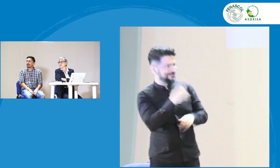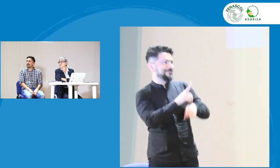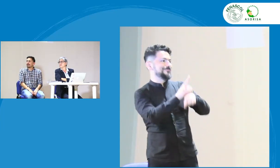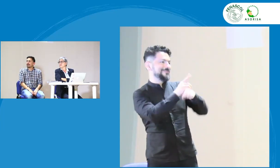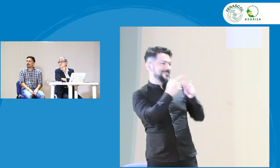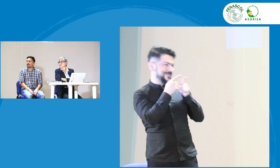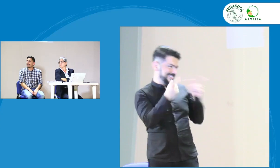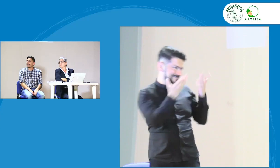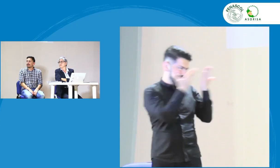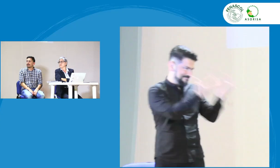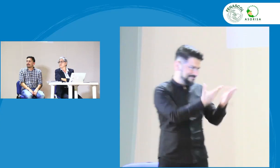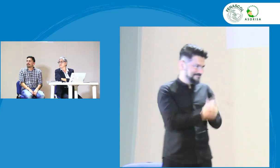INSOR,